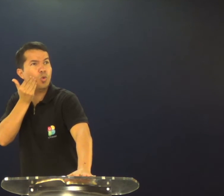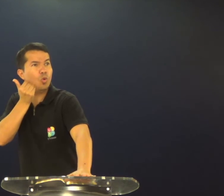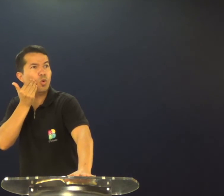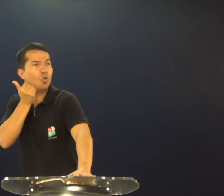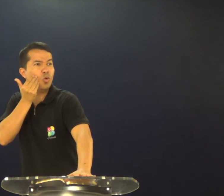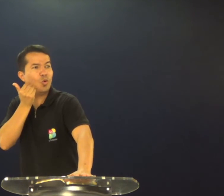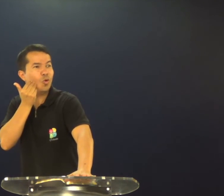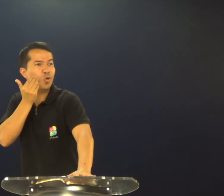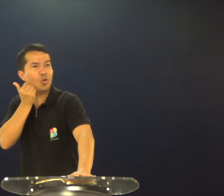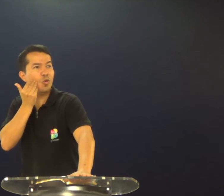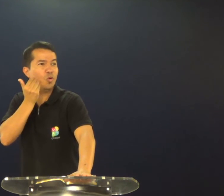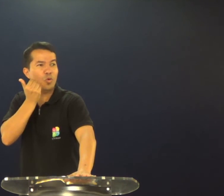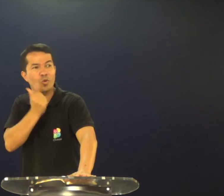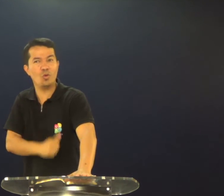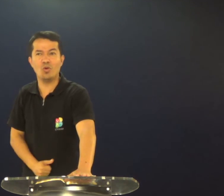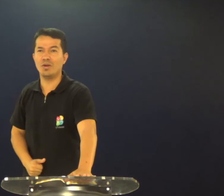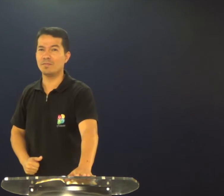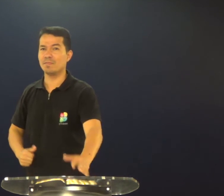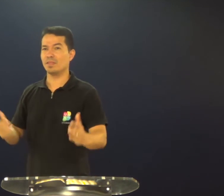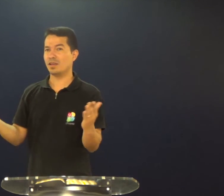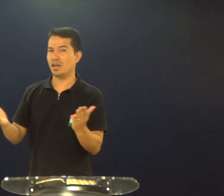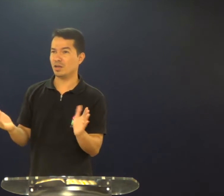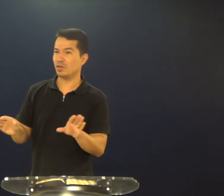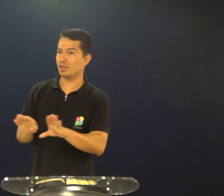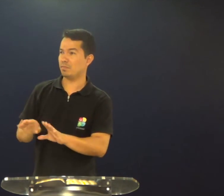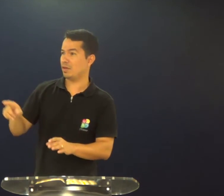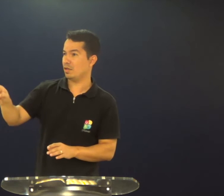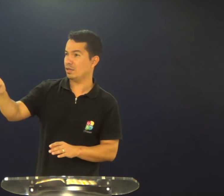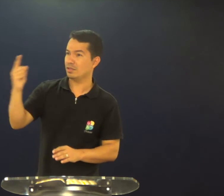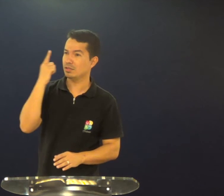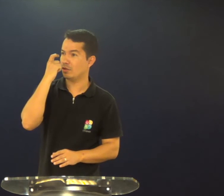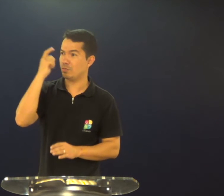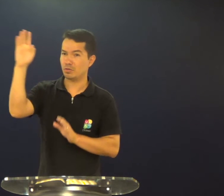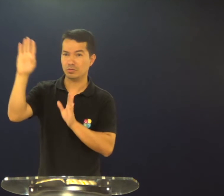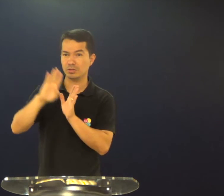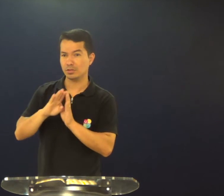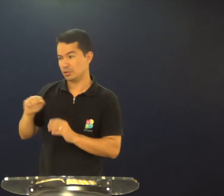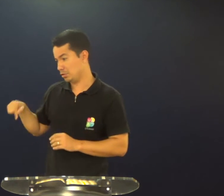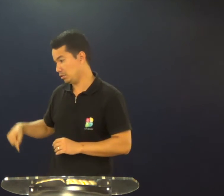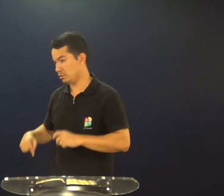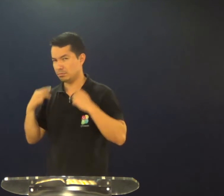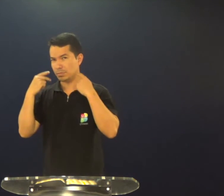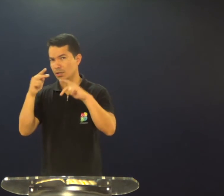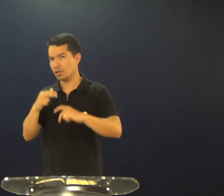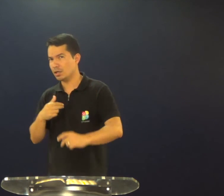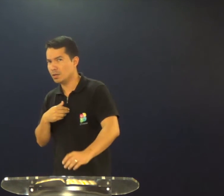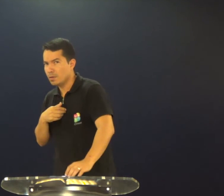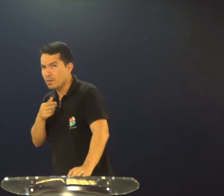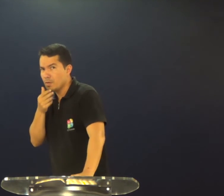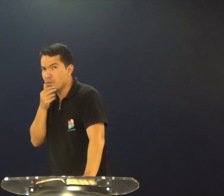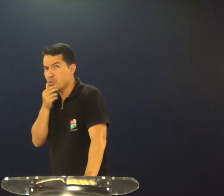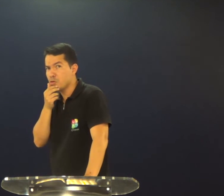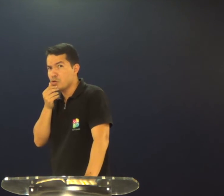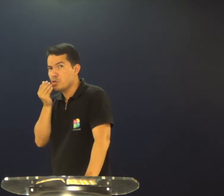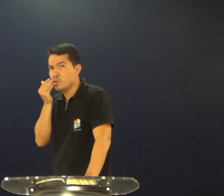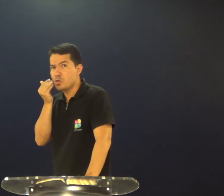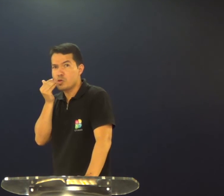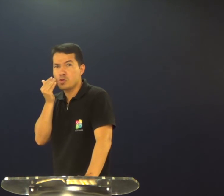aprender com ele, eu comecei a aprender daquilo, o Salomão chegou aqui, eu comecei a ver ele